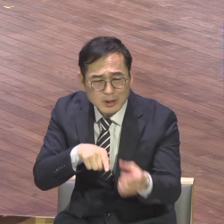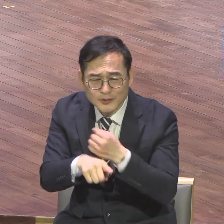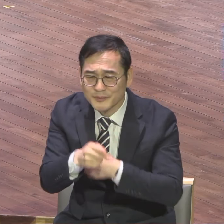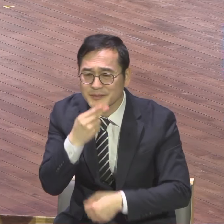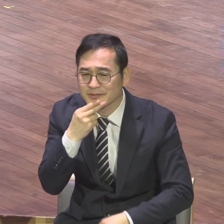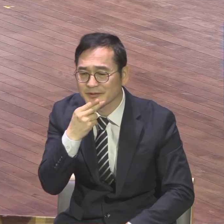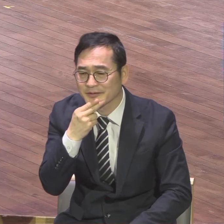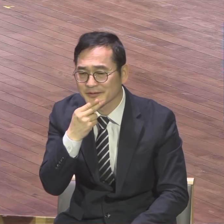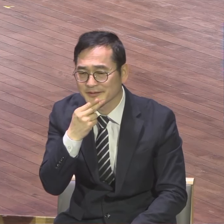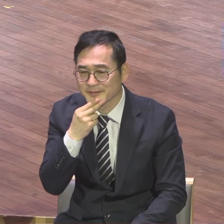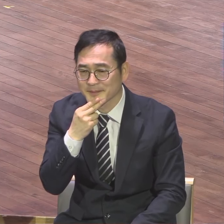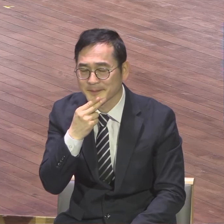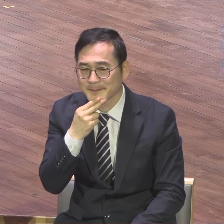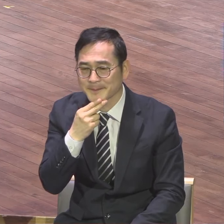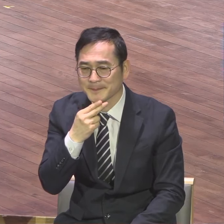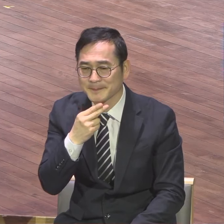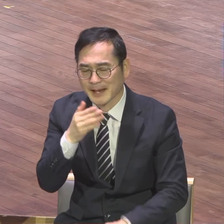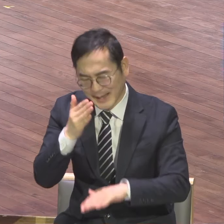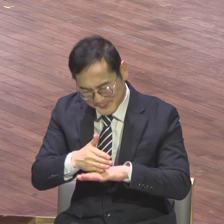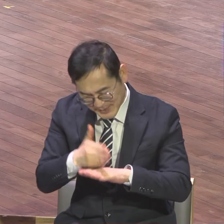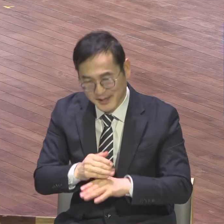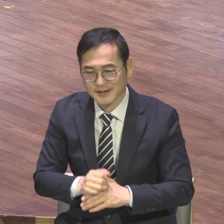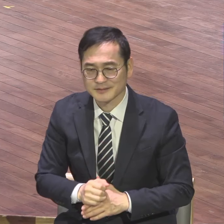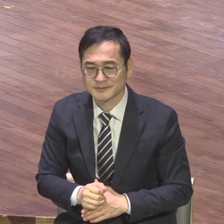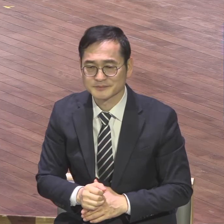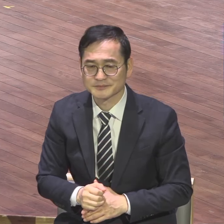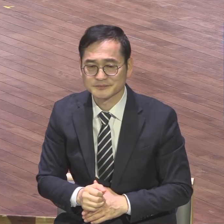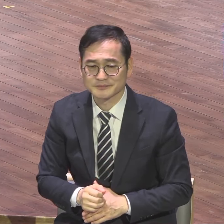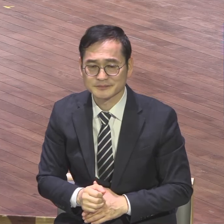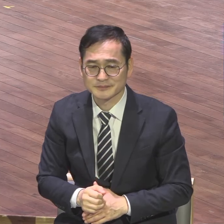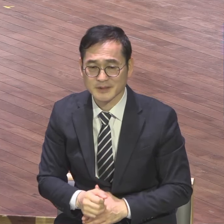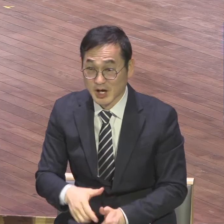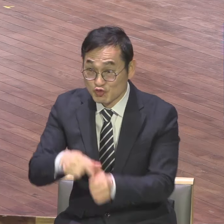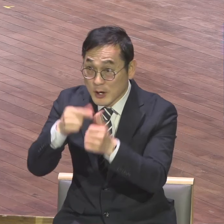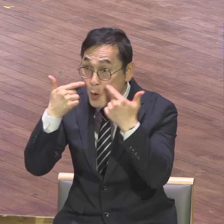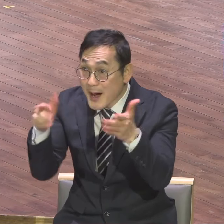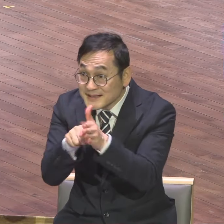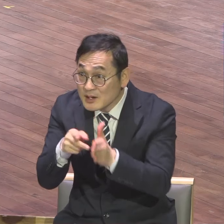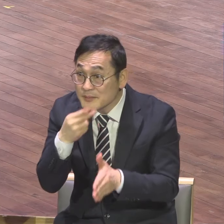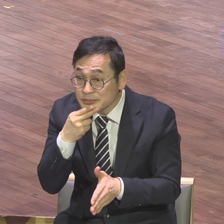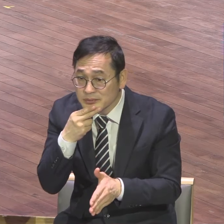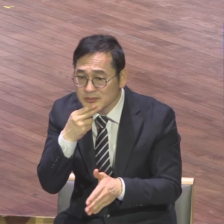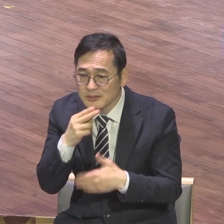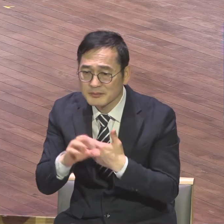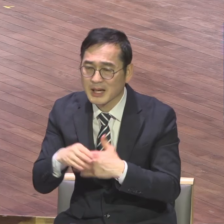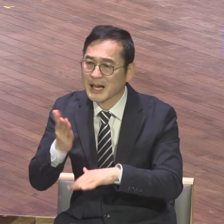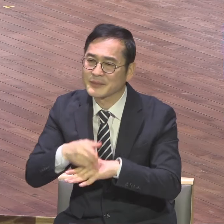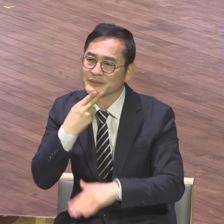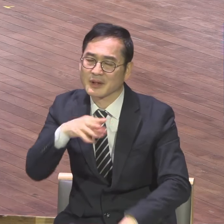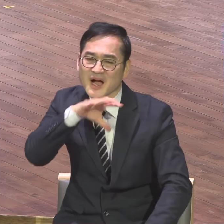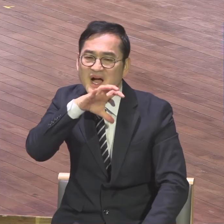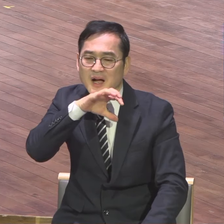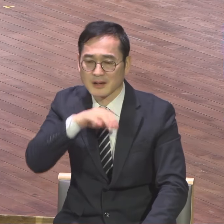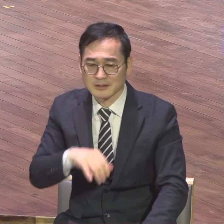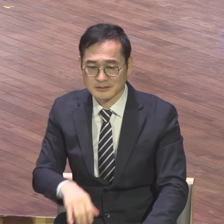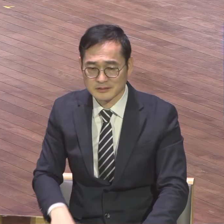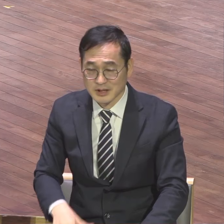감사 그 사람 구원에 확신이 없어서 그래요 구원에 감격이 없어서 그래요 감사하지요 구원 받은 거 감사합니까